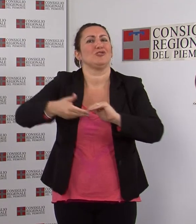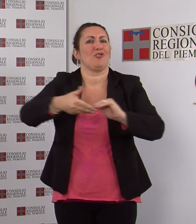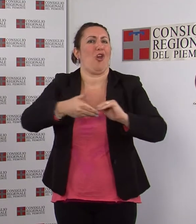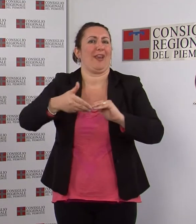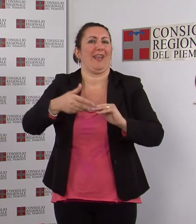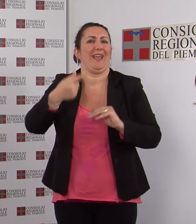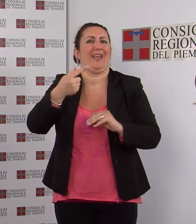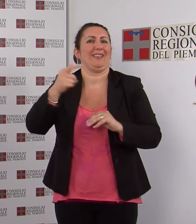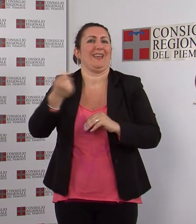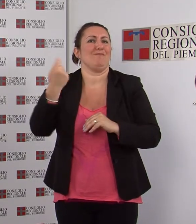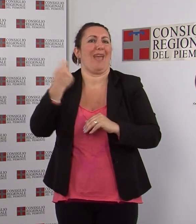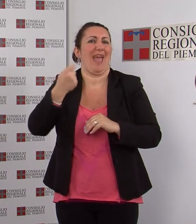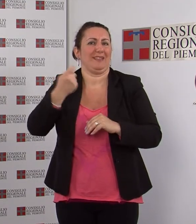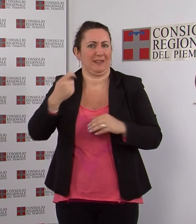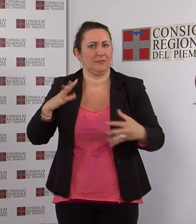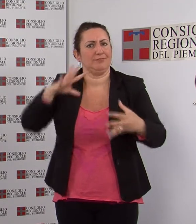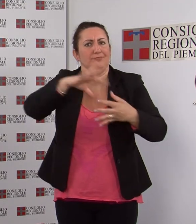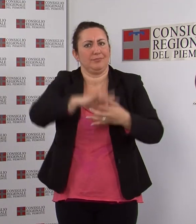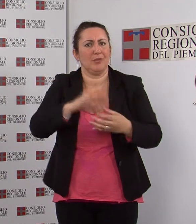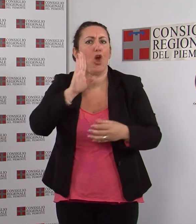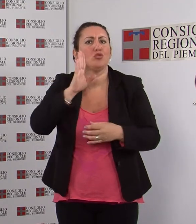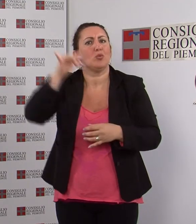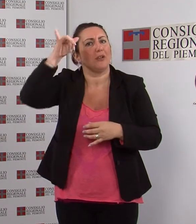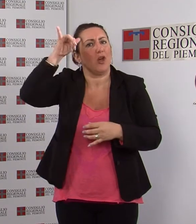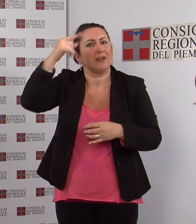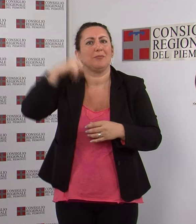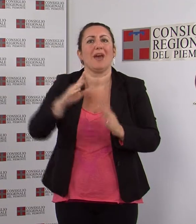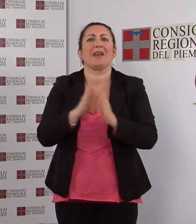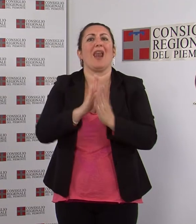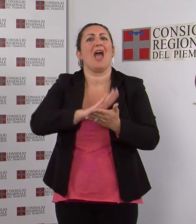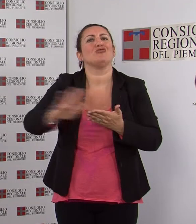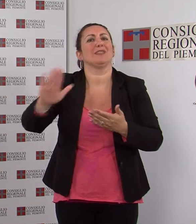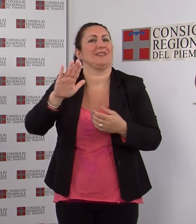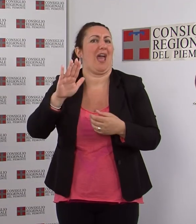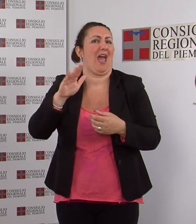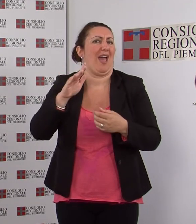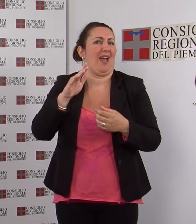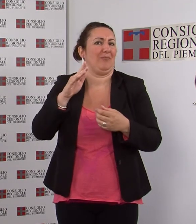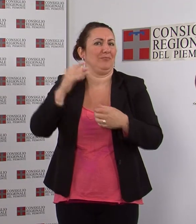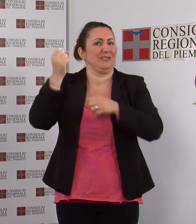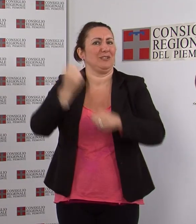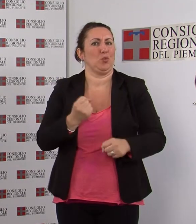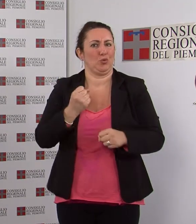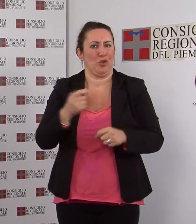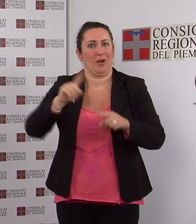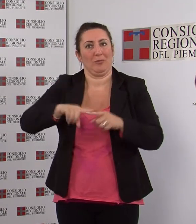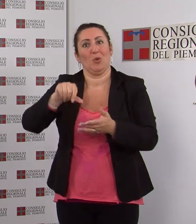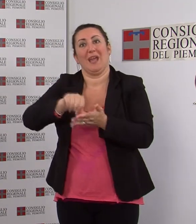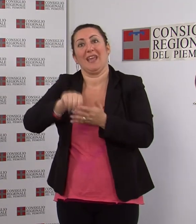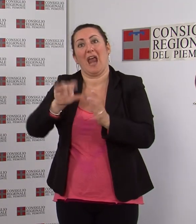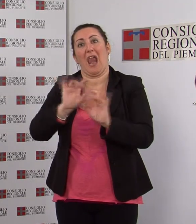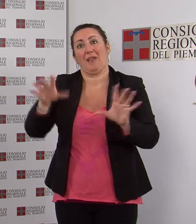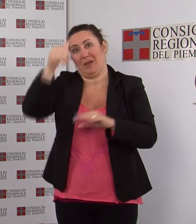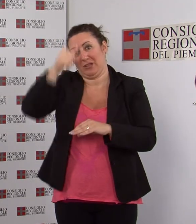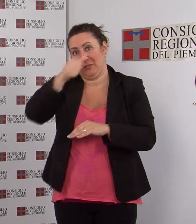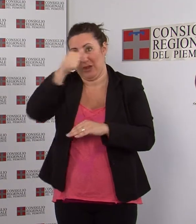collaborazione con la Consulta Turinese per la laicità delle istituzioni e l'Associazione Iran Libero e Democratico. A Palazzo